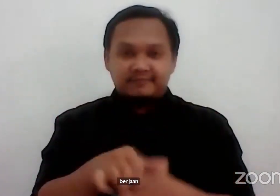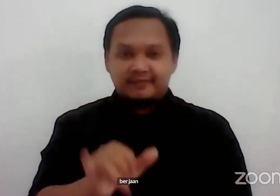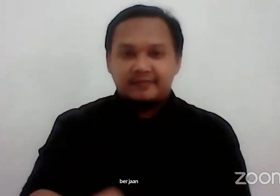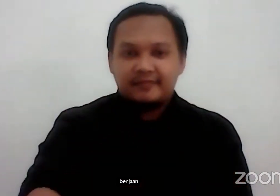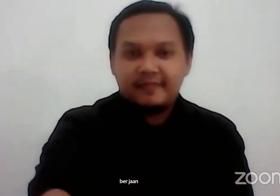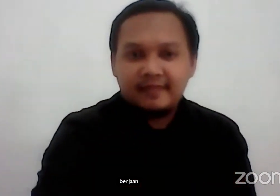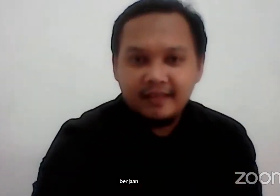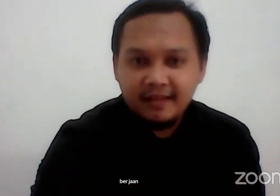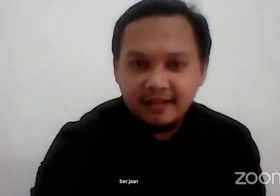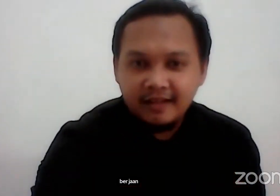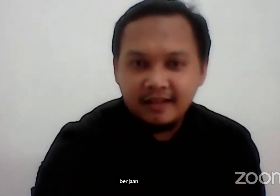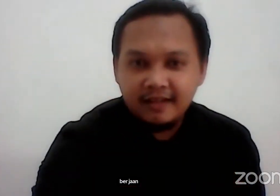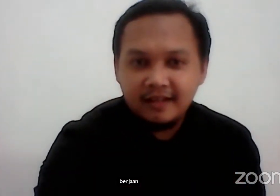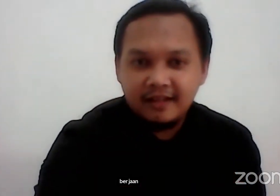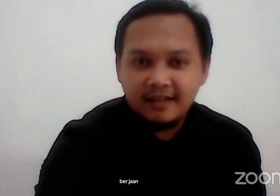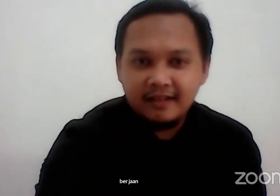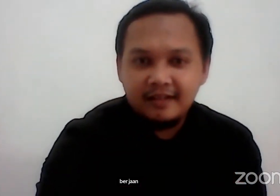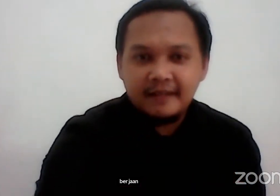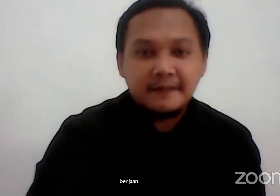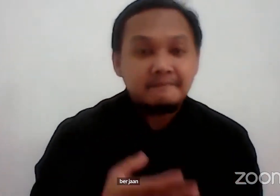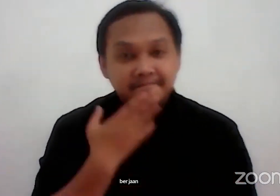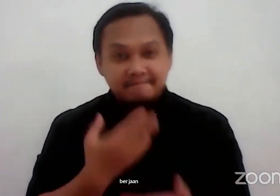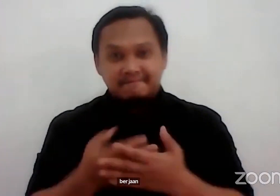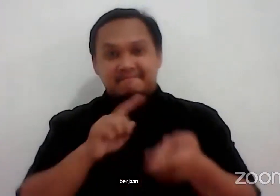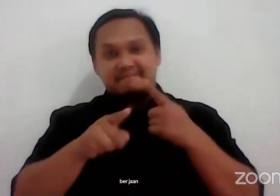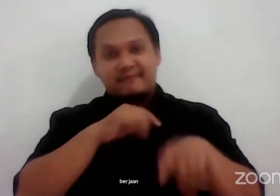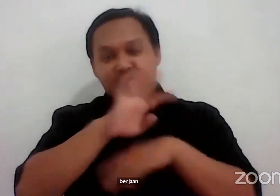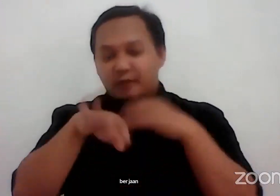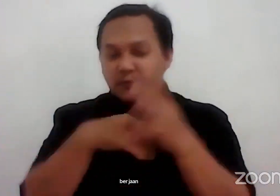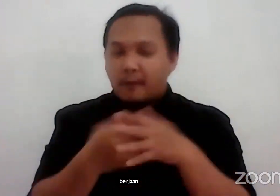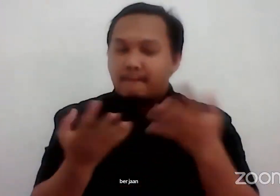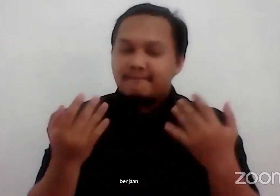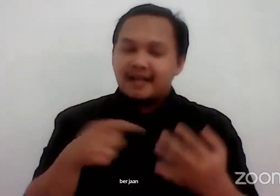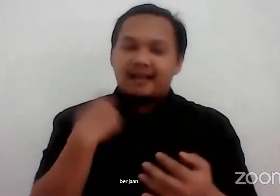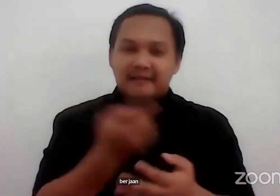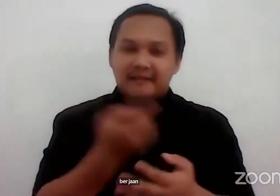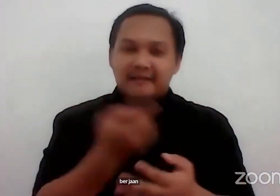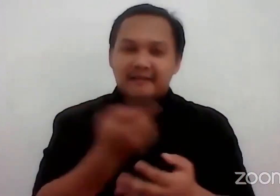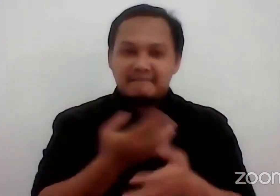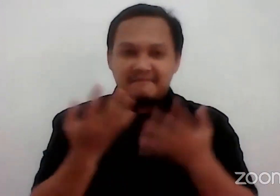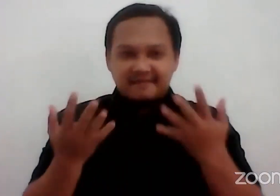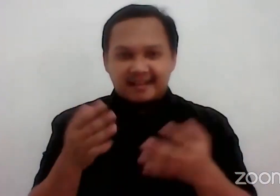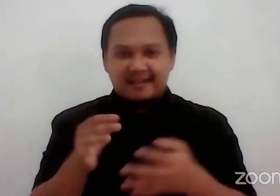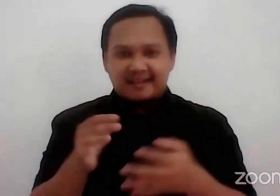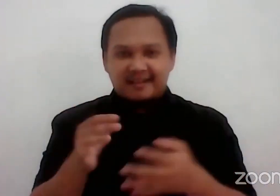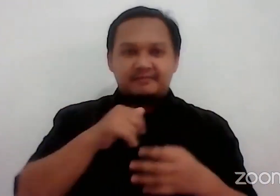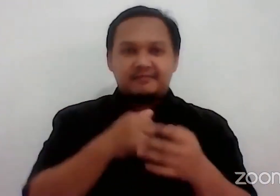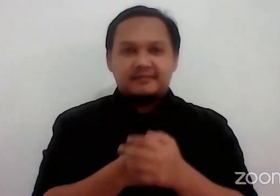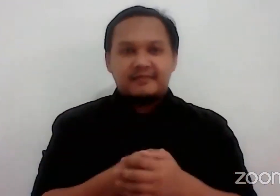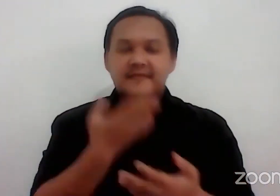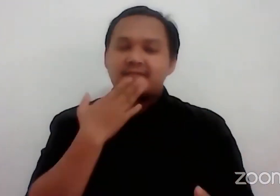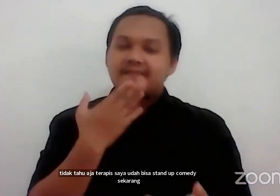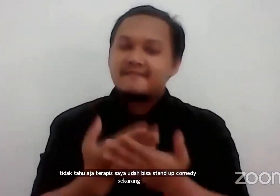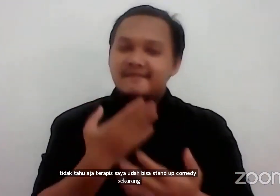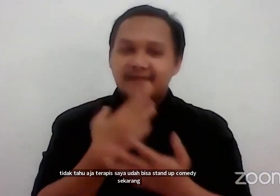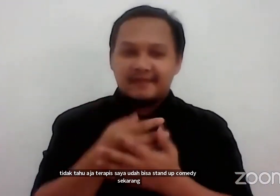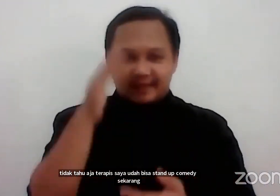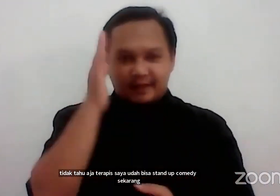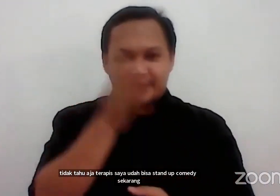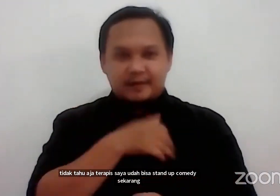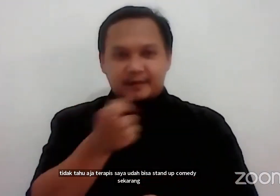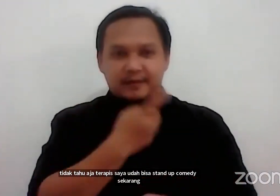Terima kasih Teman-teman Mari kita Berefleksi bersama Terima kasih Wassalamualaikum warahmatullahi wabarakatuh